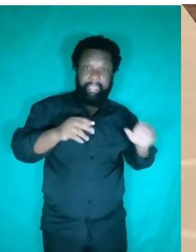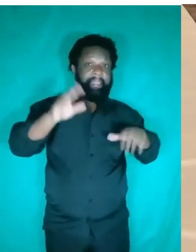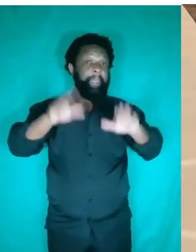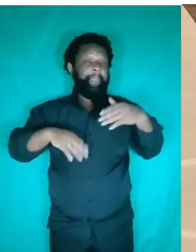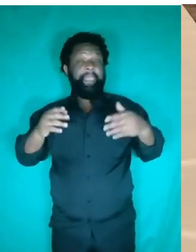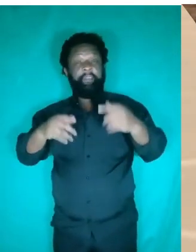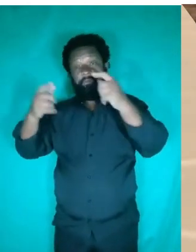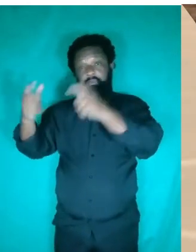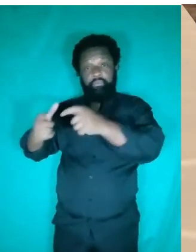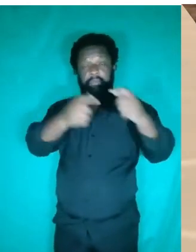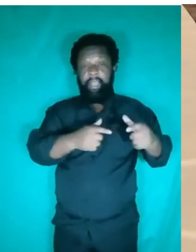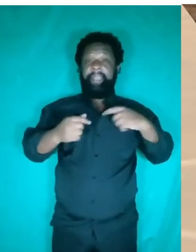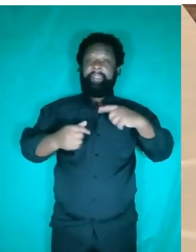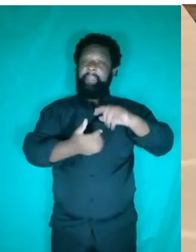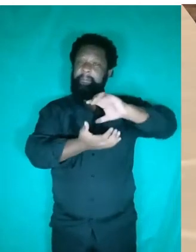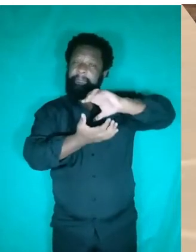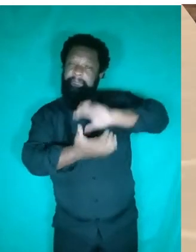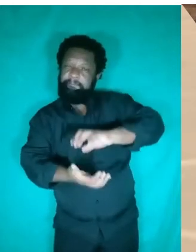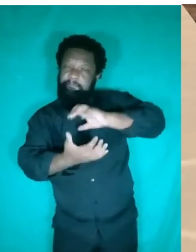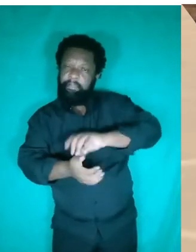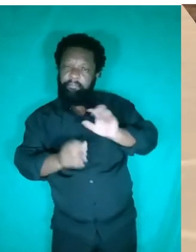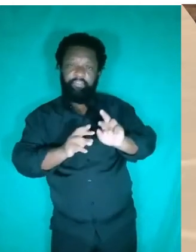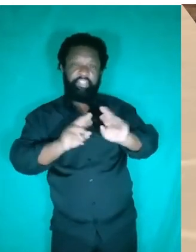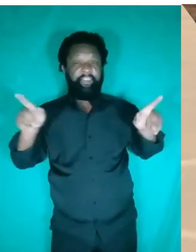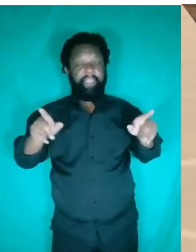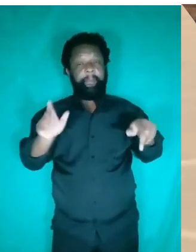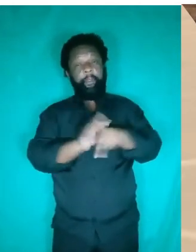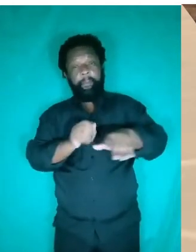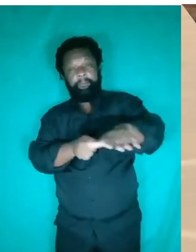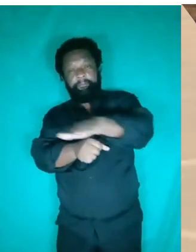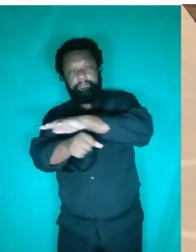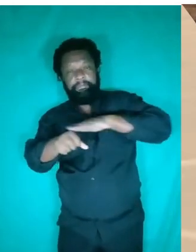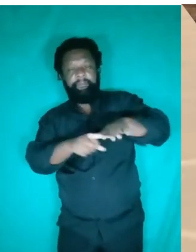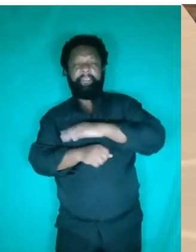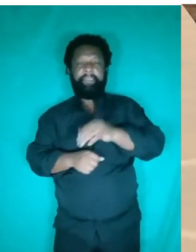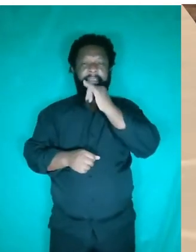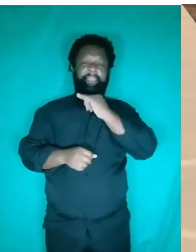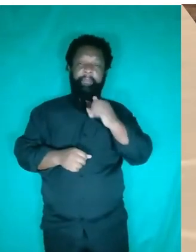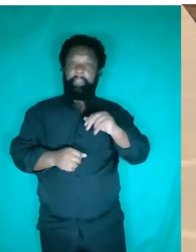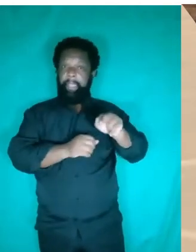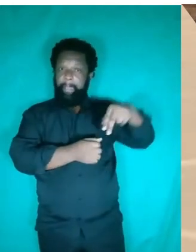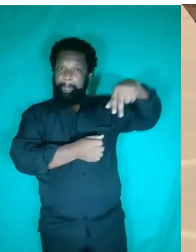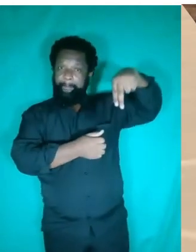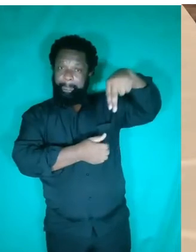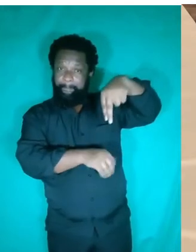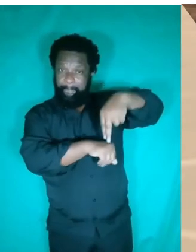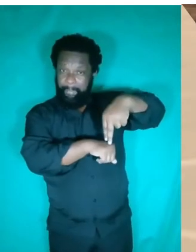depender da posição que ele esteja, ele vai aplicar uma pressão diferente na superfície onde ele está. Por exemplo, se ele estiver em pé, esse tijolo estiver em pé,